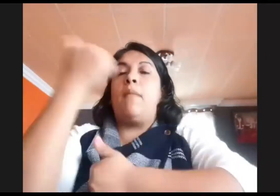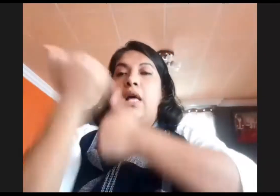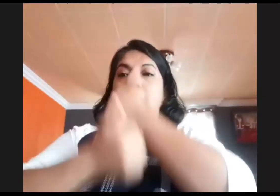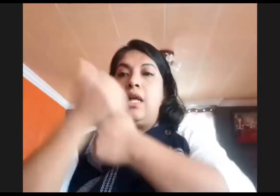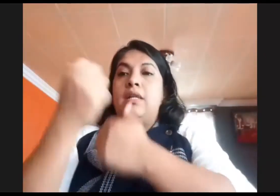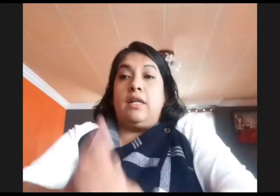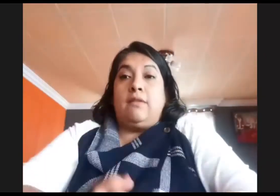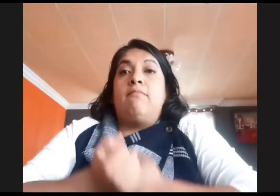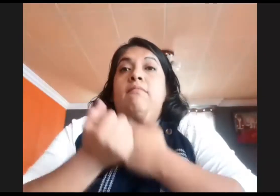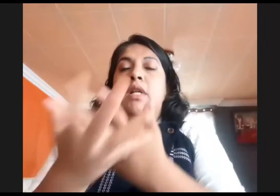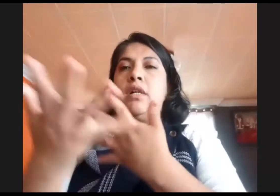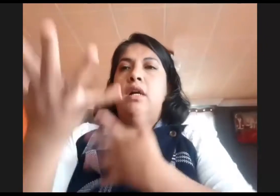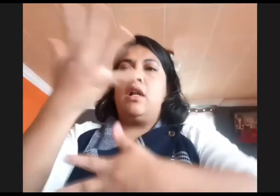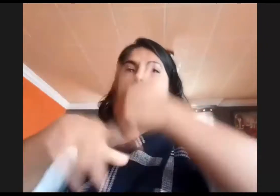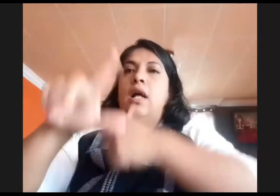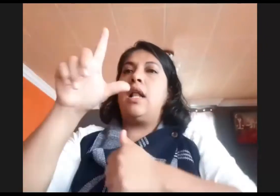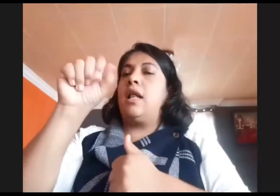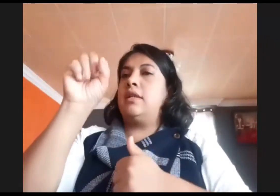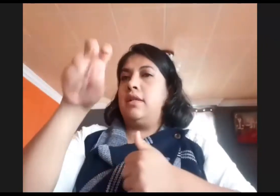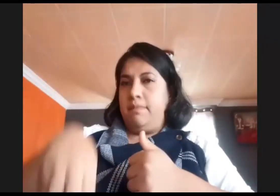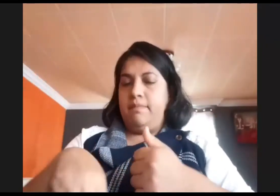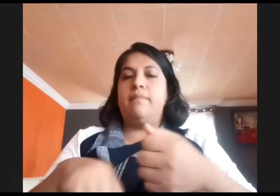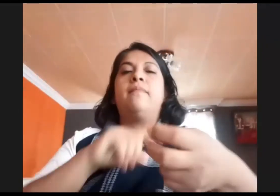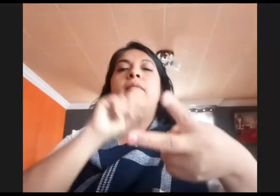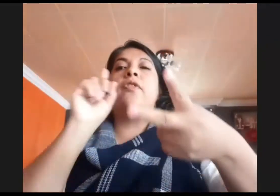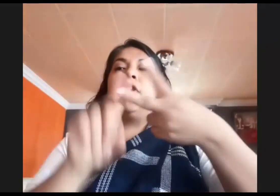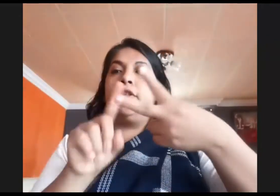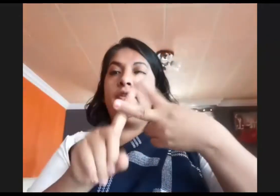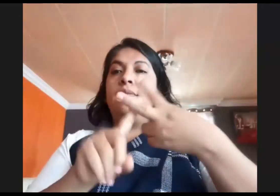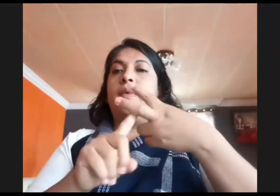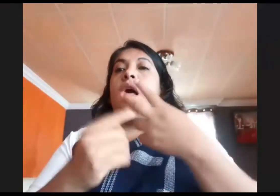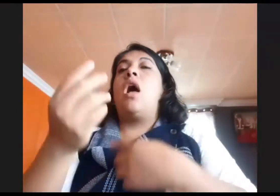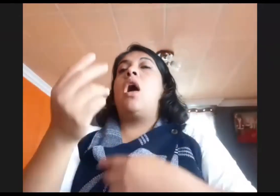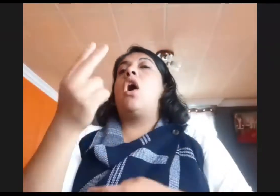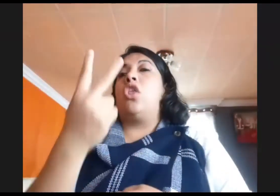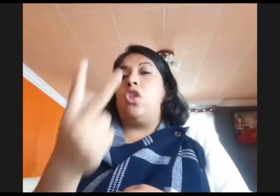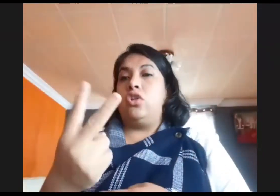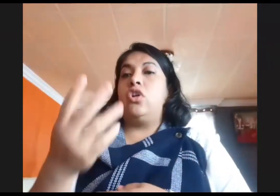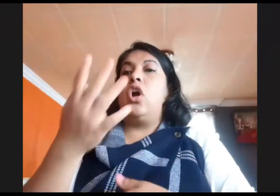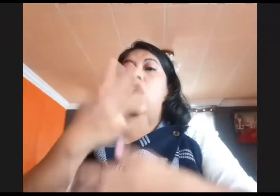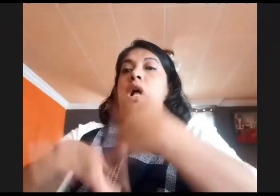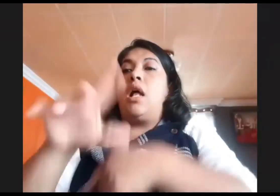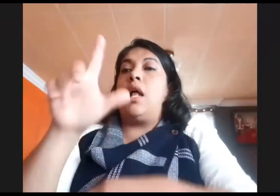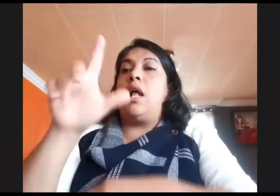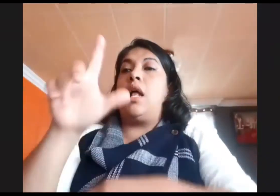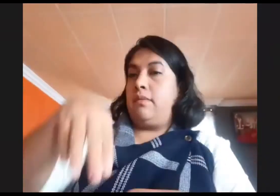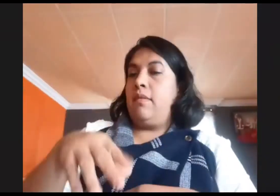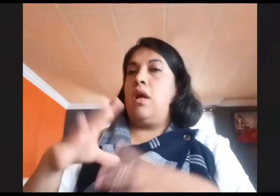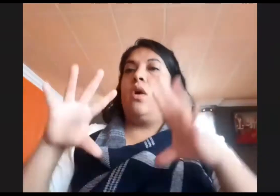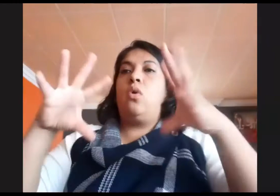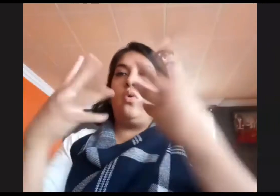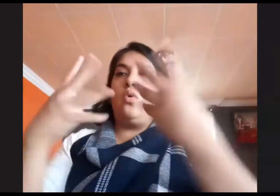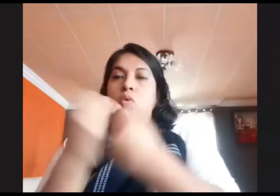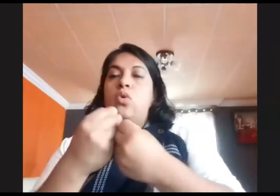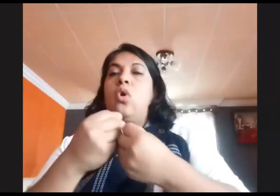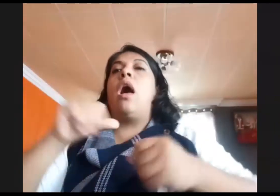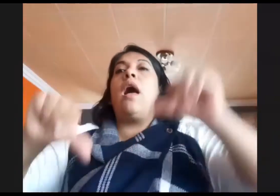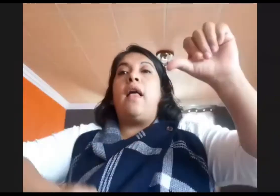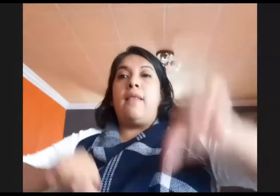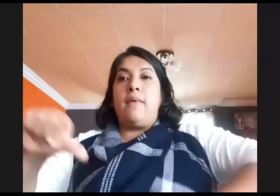iniciativa para autorregularse y fortalecer su desarrollo personal. Aplica sus habilidades lingüísticas y comunicativas en